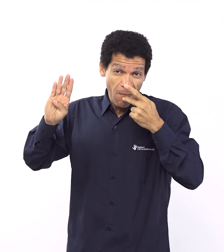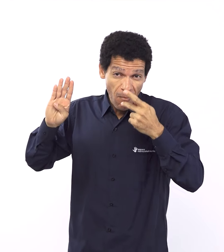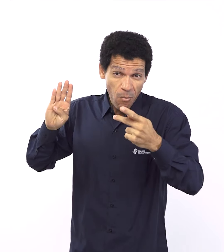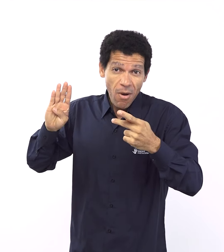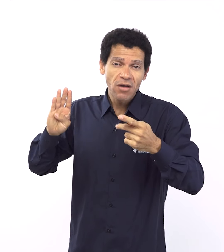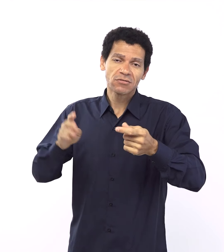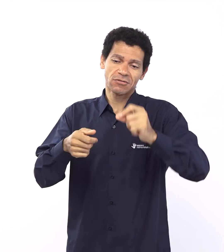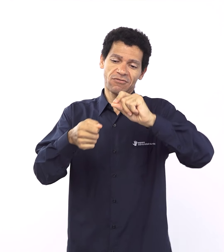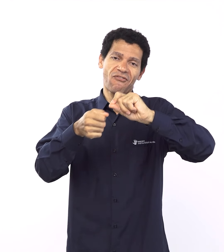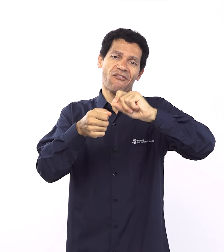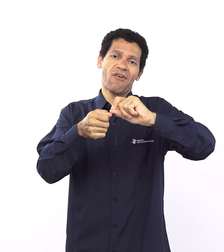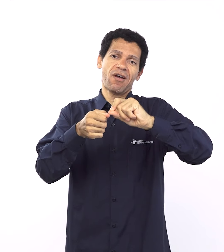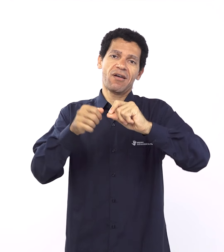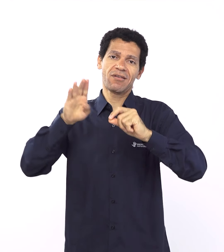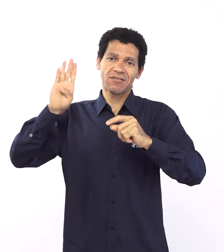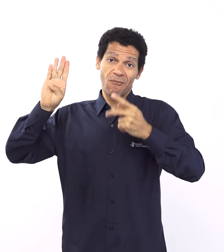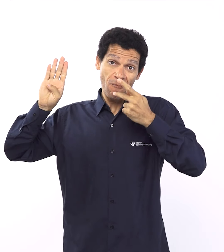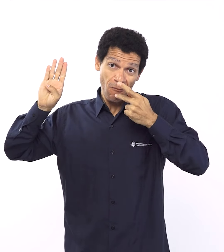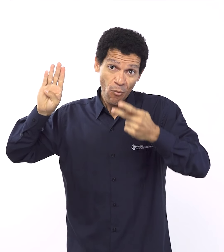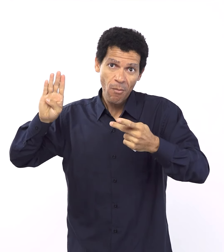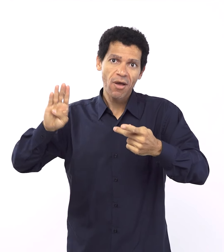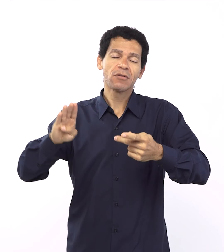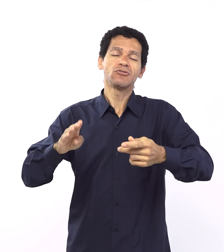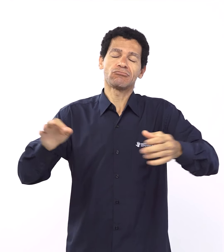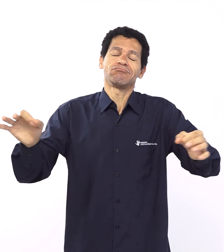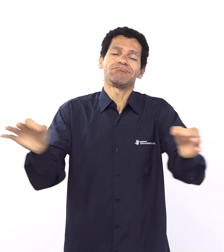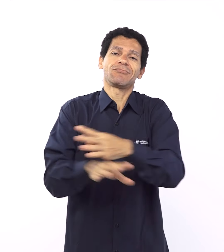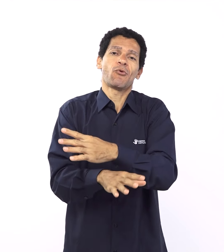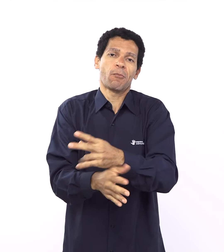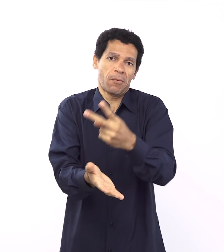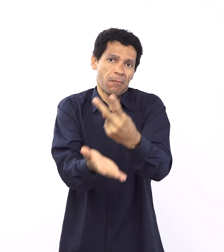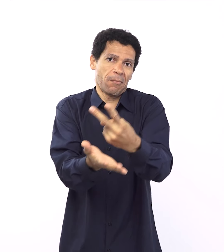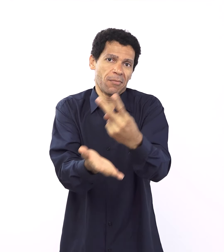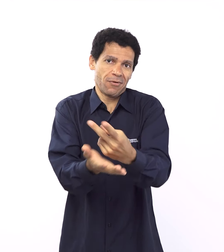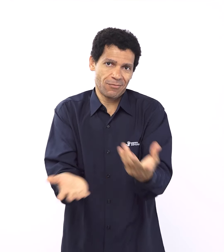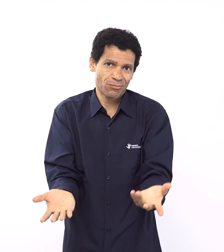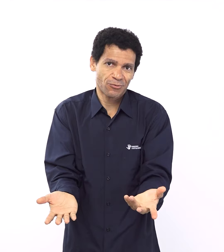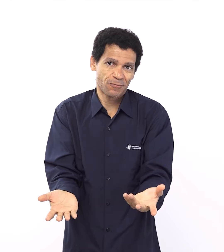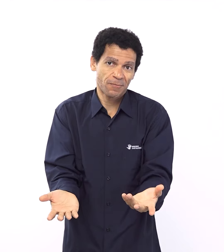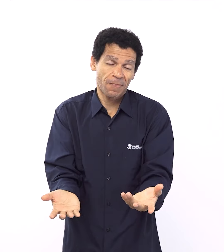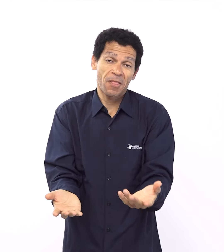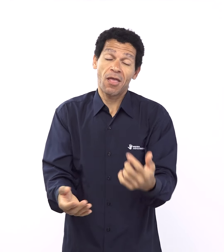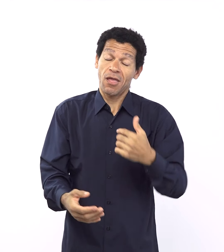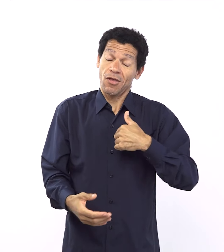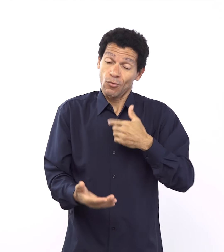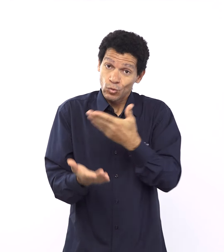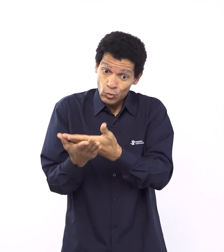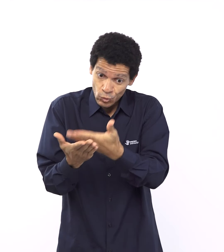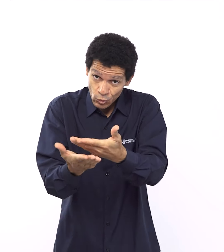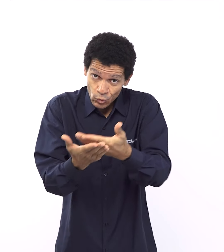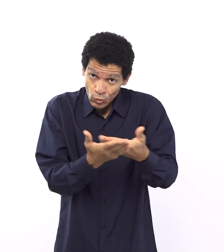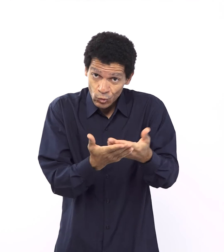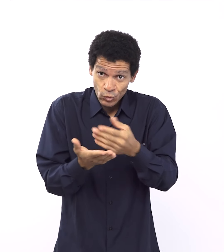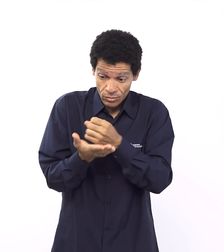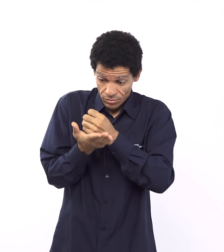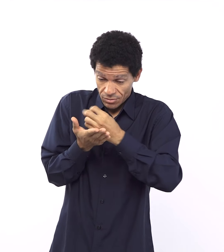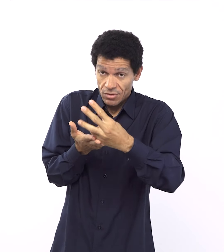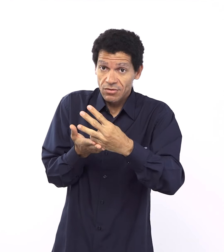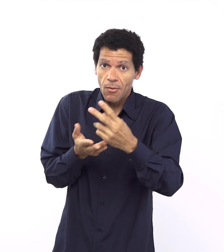momento eu vejo de maneira muito forte a fidelidade de Deus, sendo fiel à promessa que ele fez pra Adão e pra Eva, logo